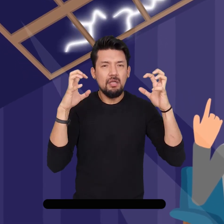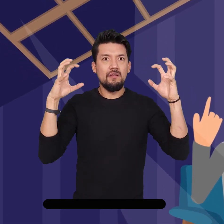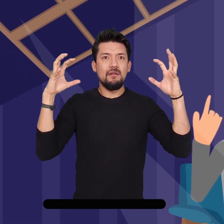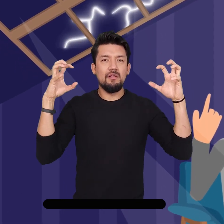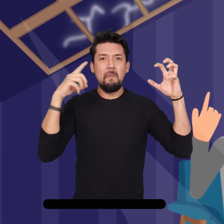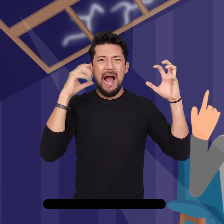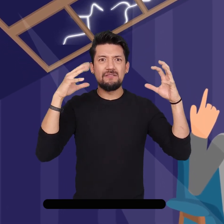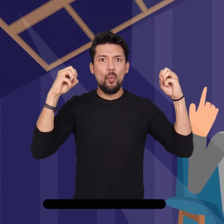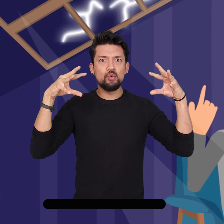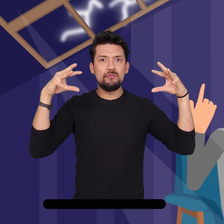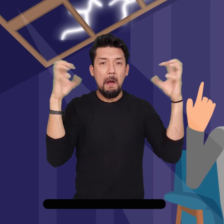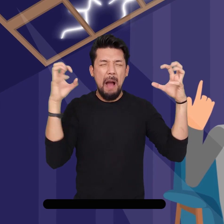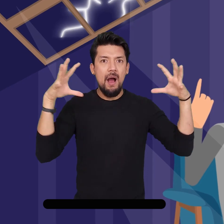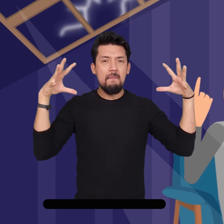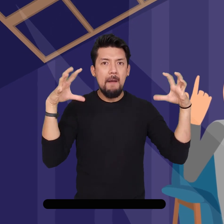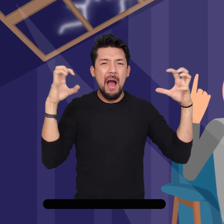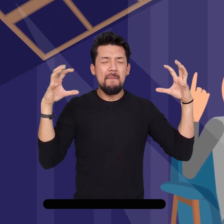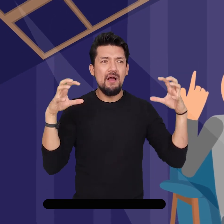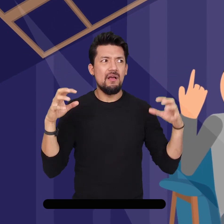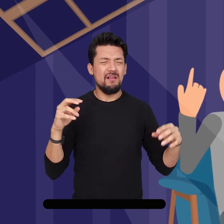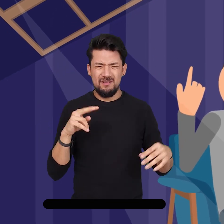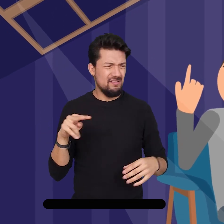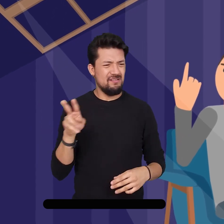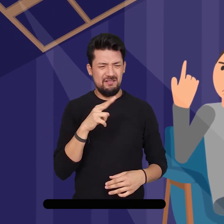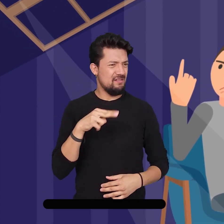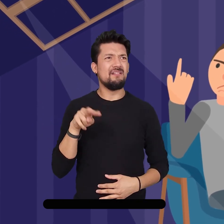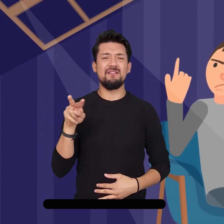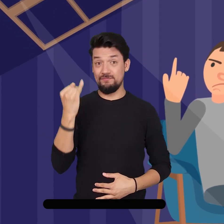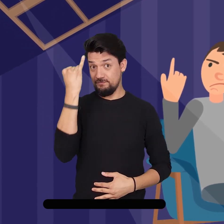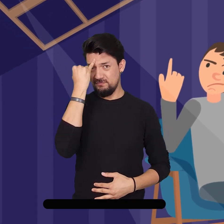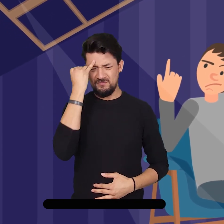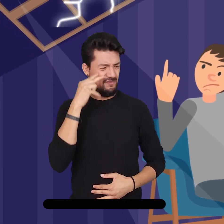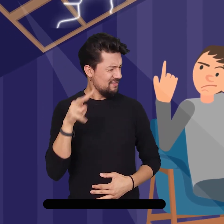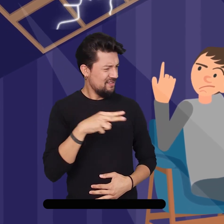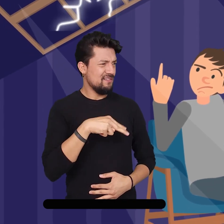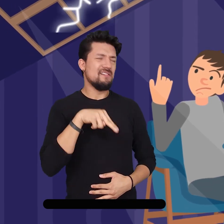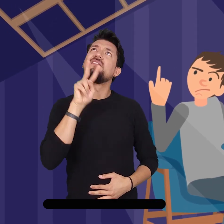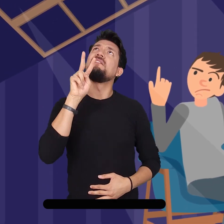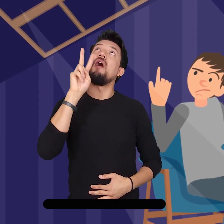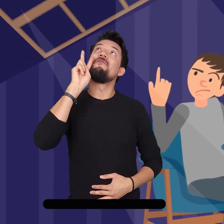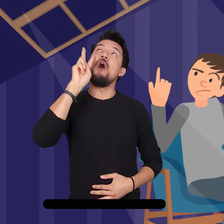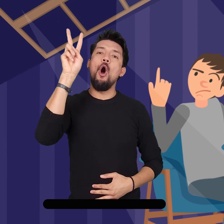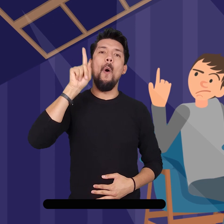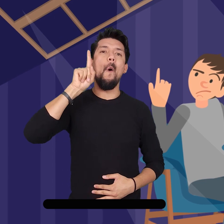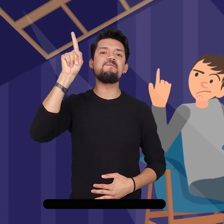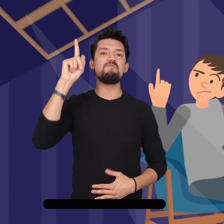Como si se apagaran y se prendieran las luces una y otra vez. Josué subió su mirada